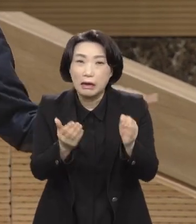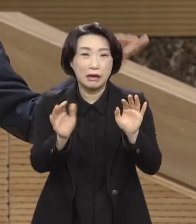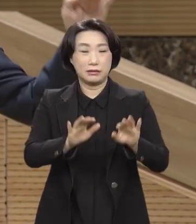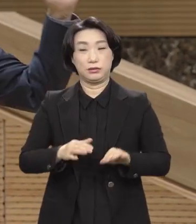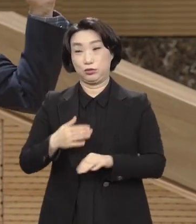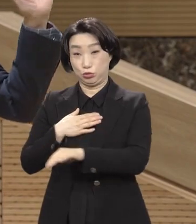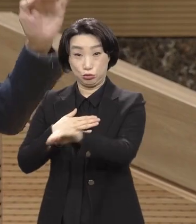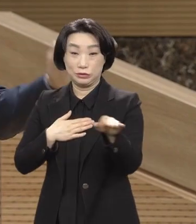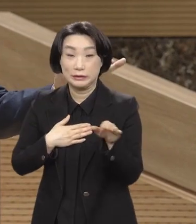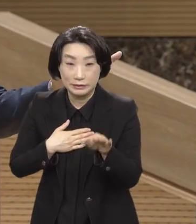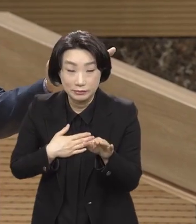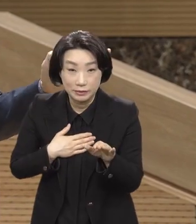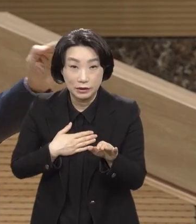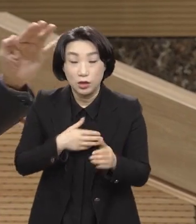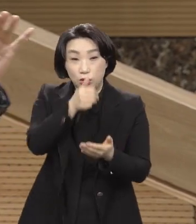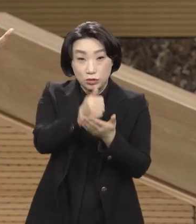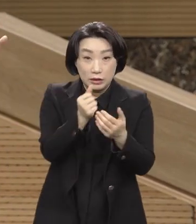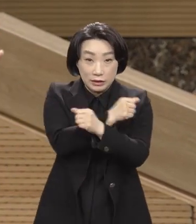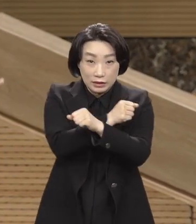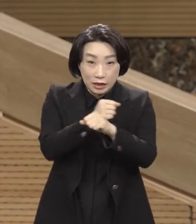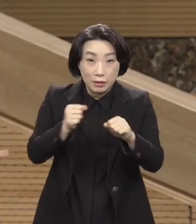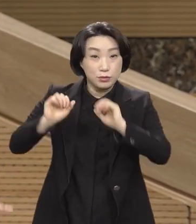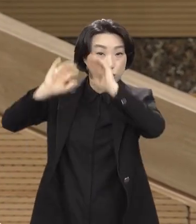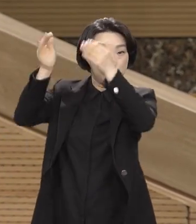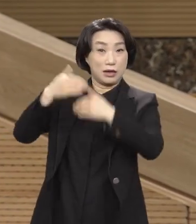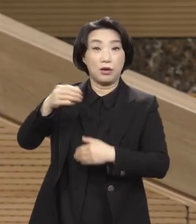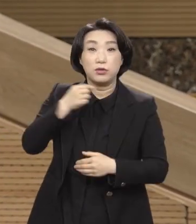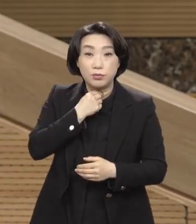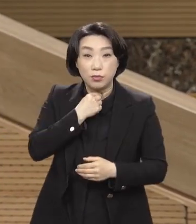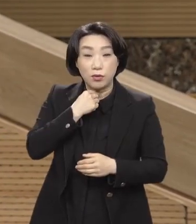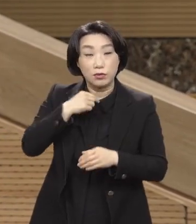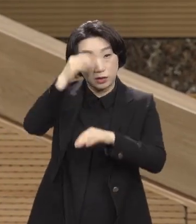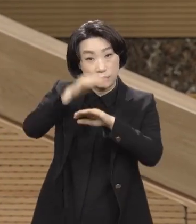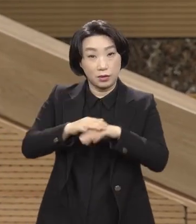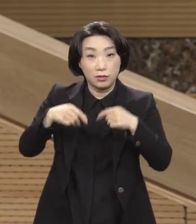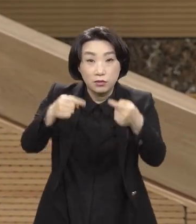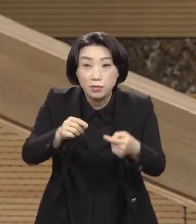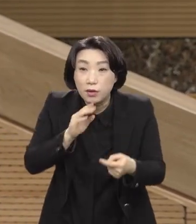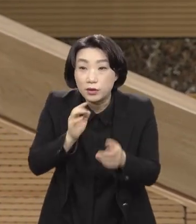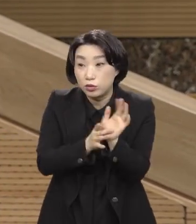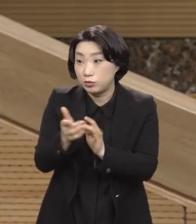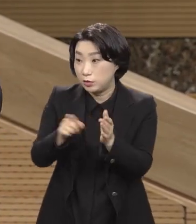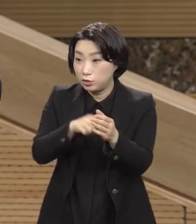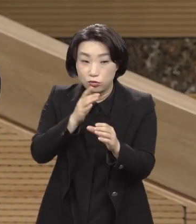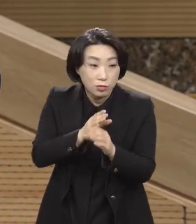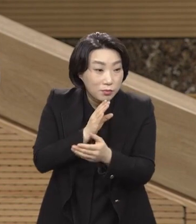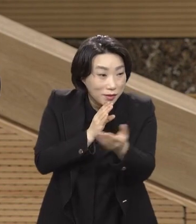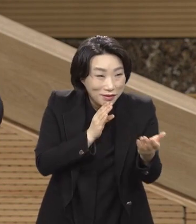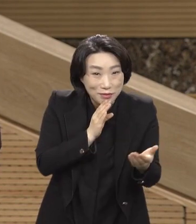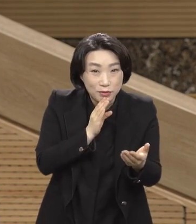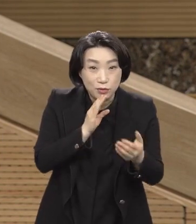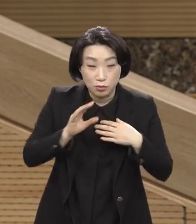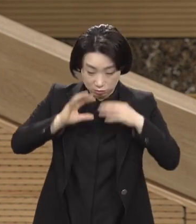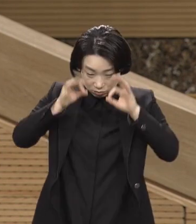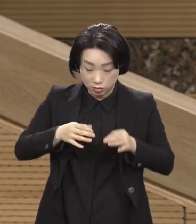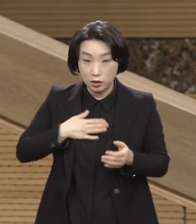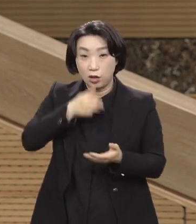제사 안 받고 천국 가려고 왔는데 제사 안 받으려면 내가 죄를 발견하려면 하나님